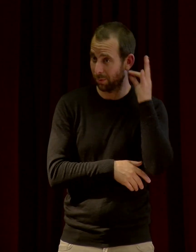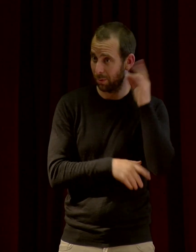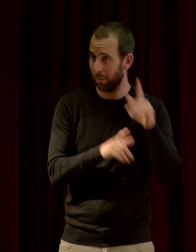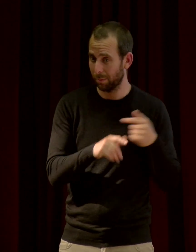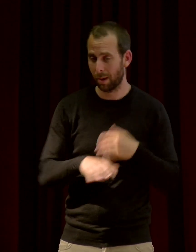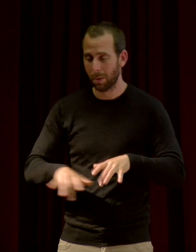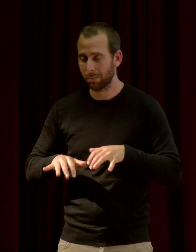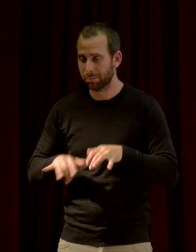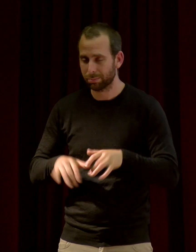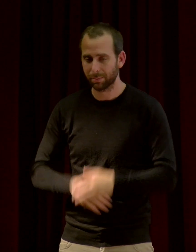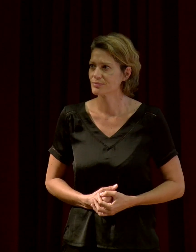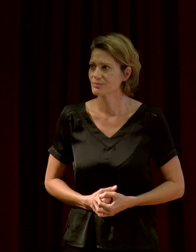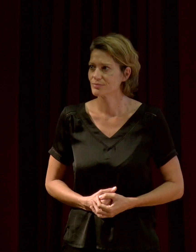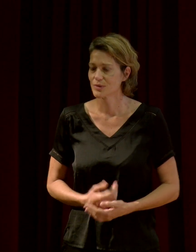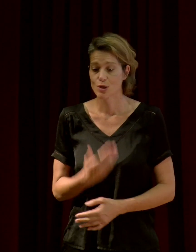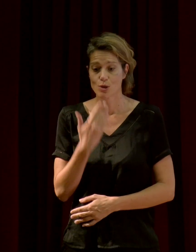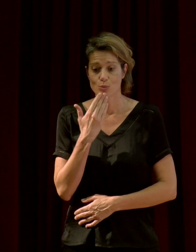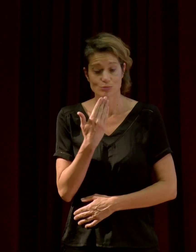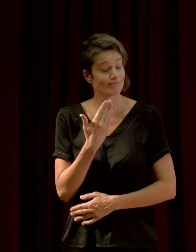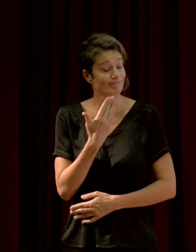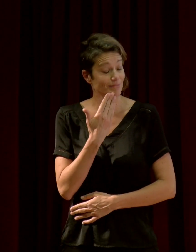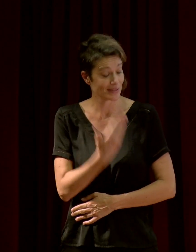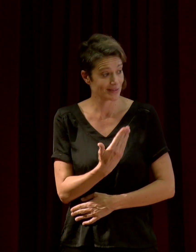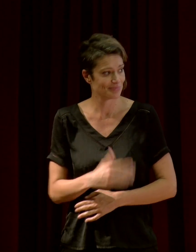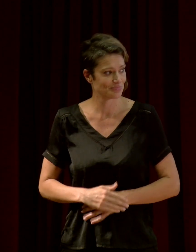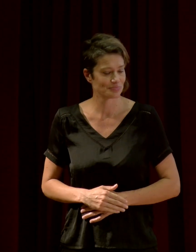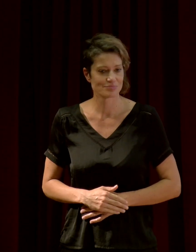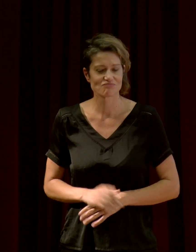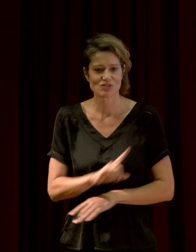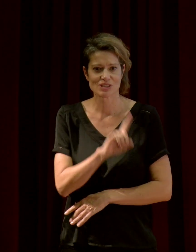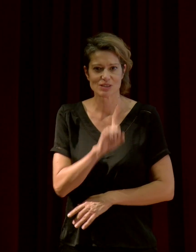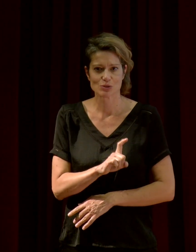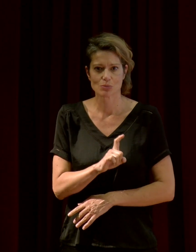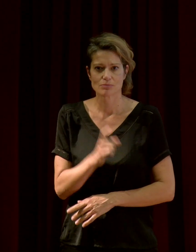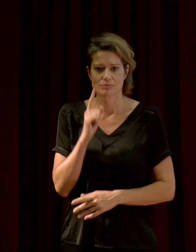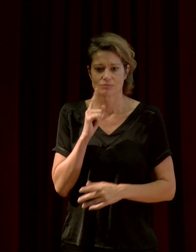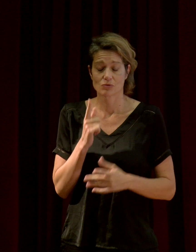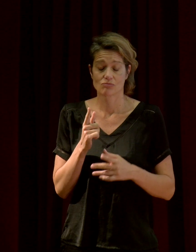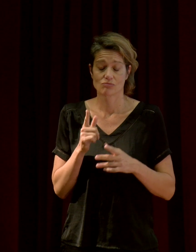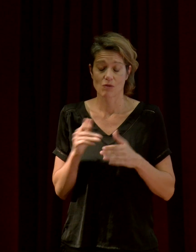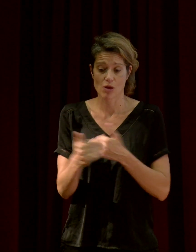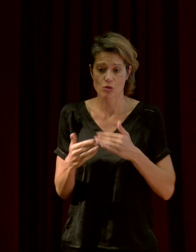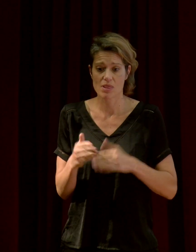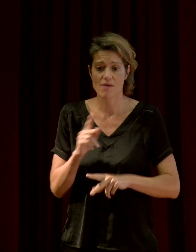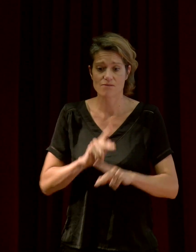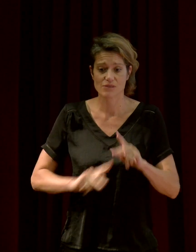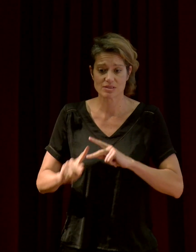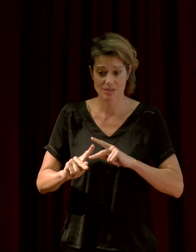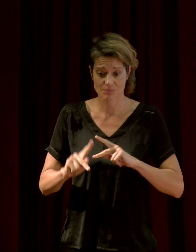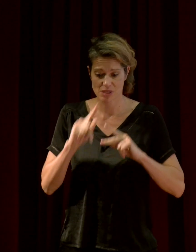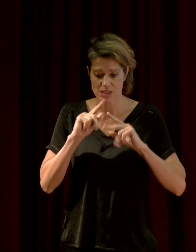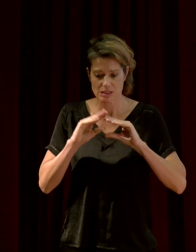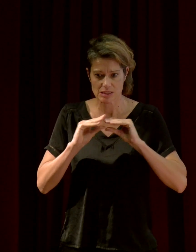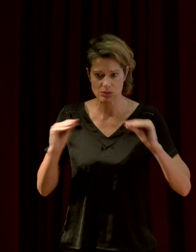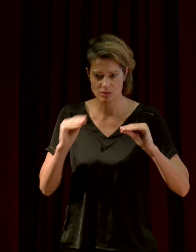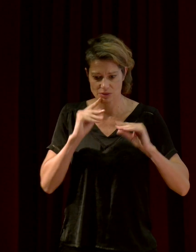Bon, je vous remercie. Si le silence en physique est absence de vibration, si